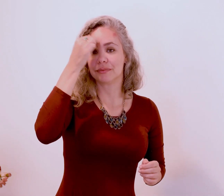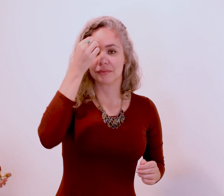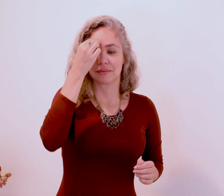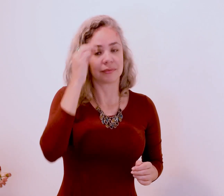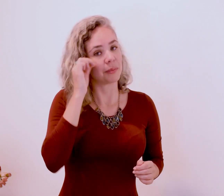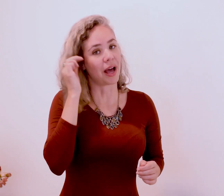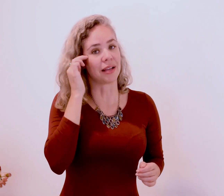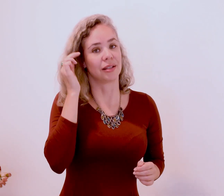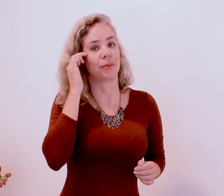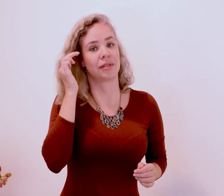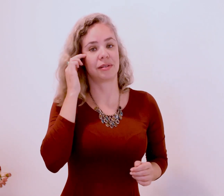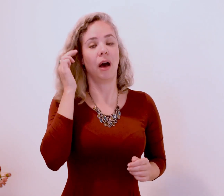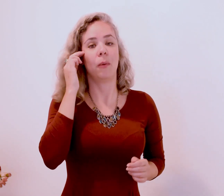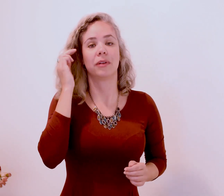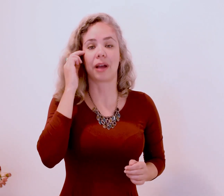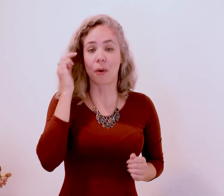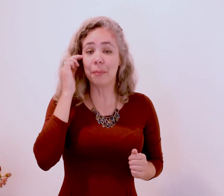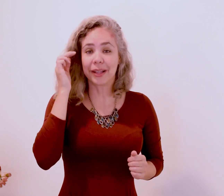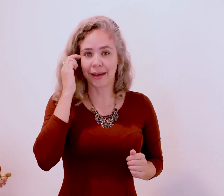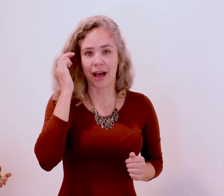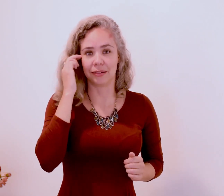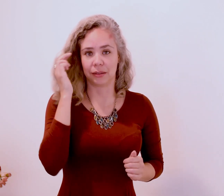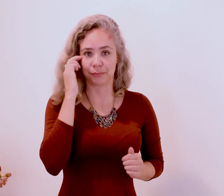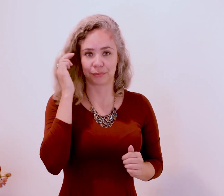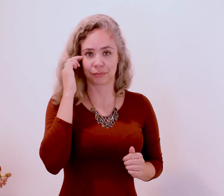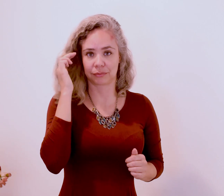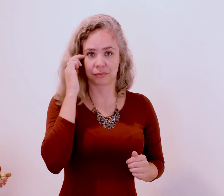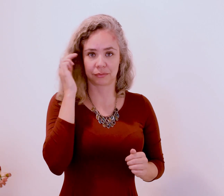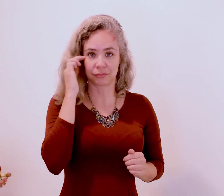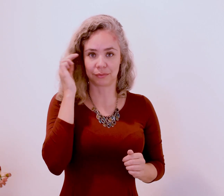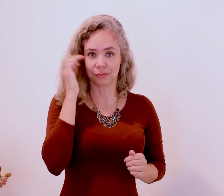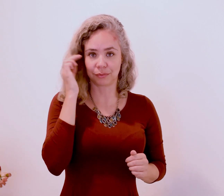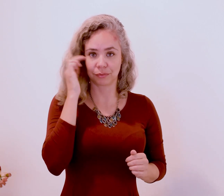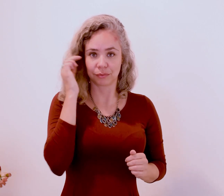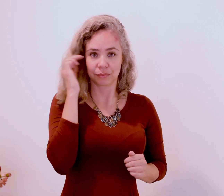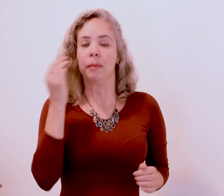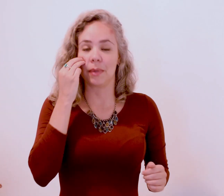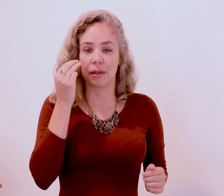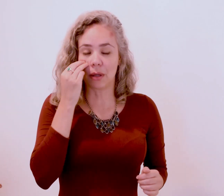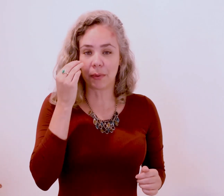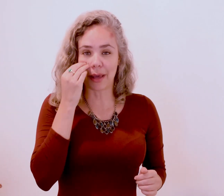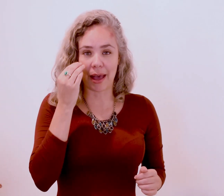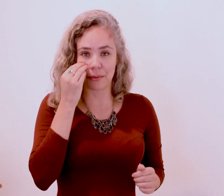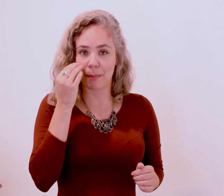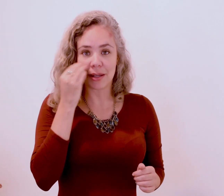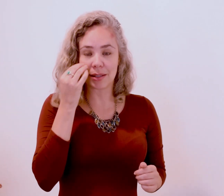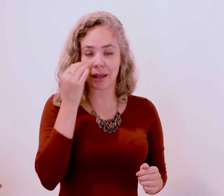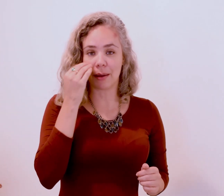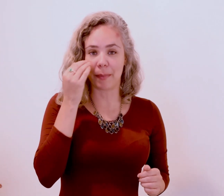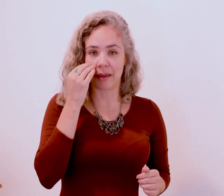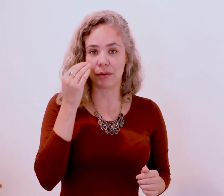A situação está complicada. Mas eu não quero mais ter medo.